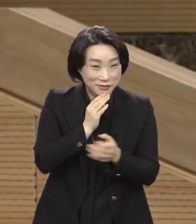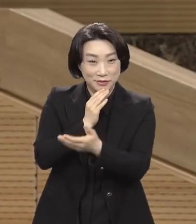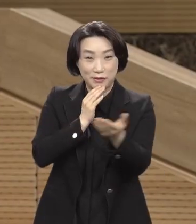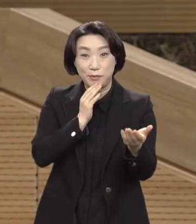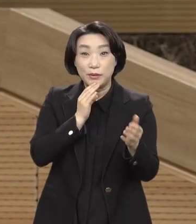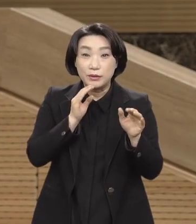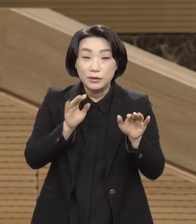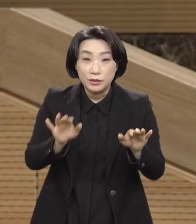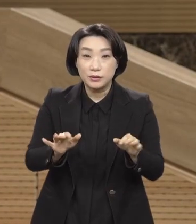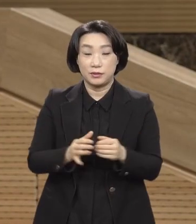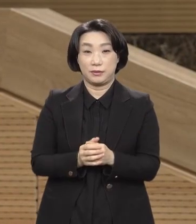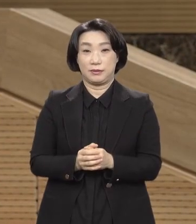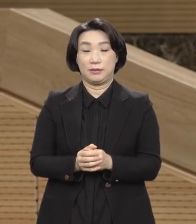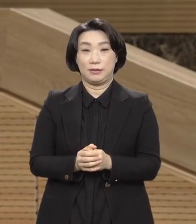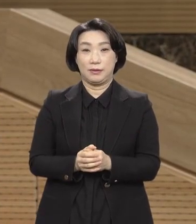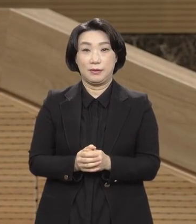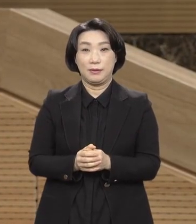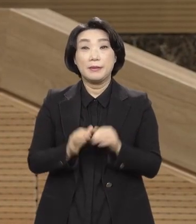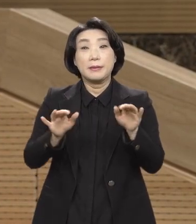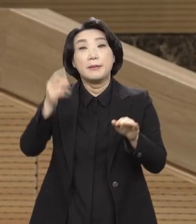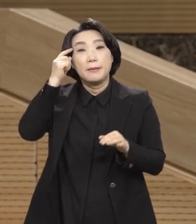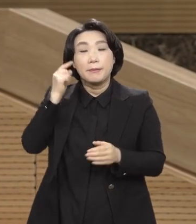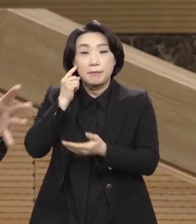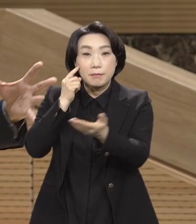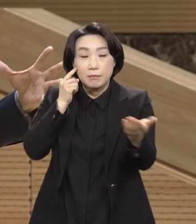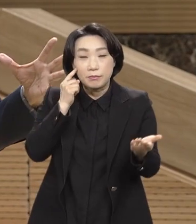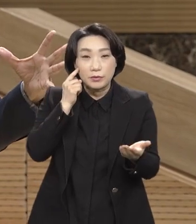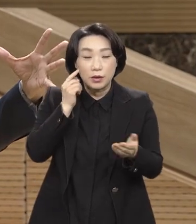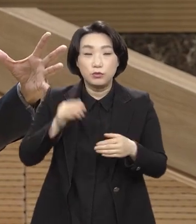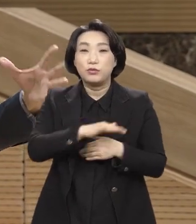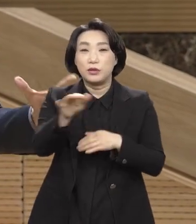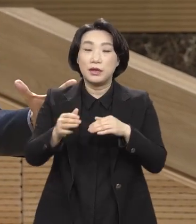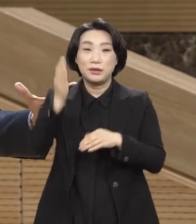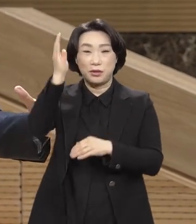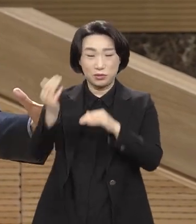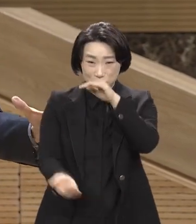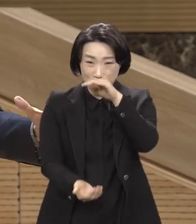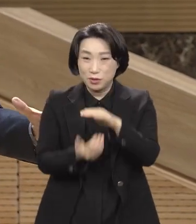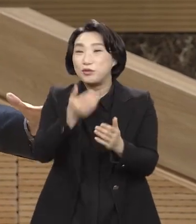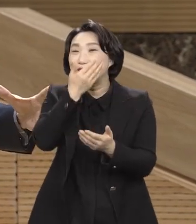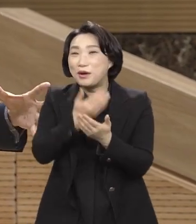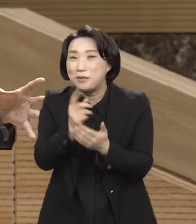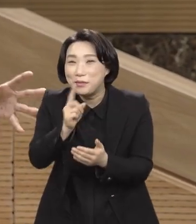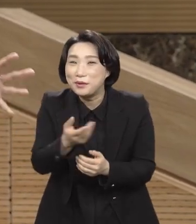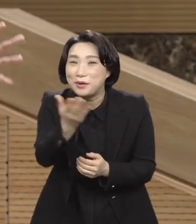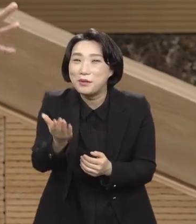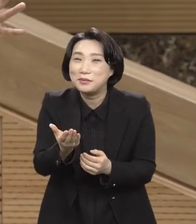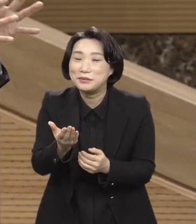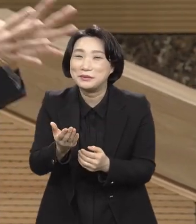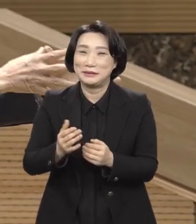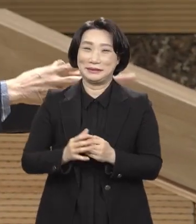우리 최고의 설교가 뭐요 최고의 설교가